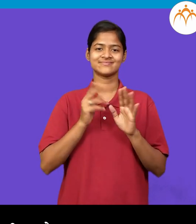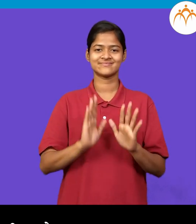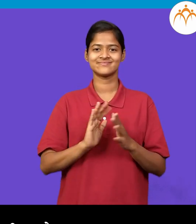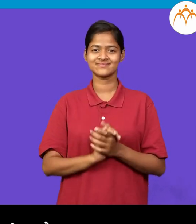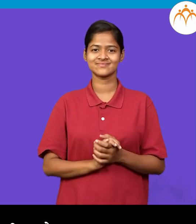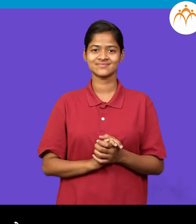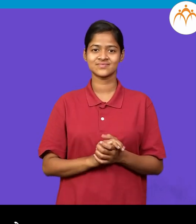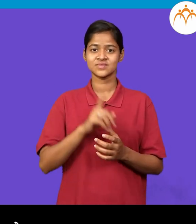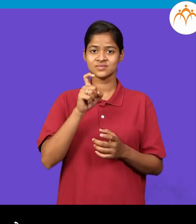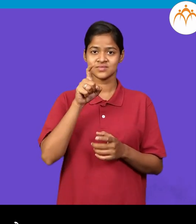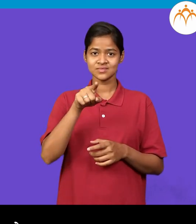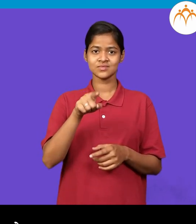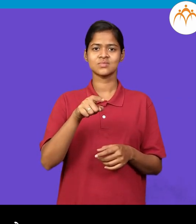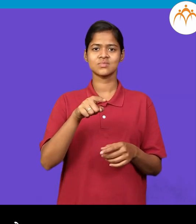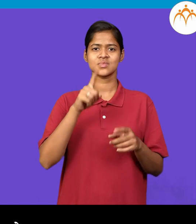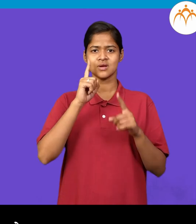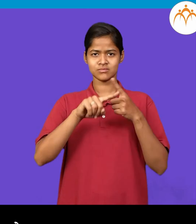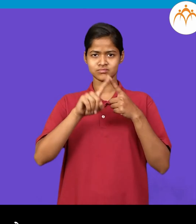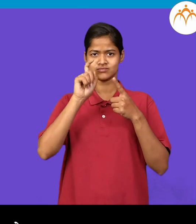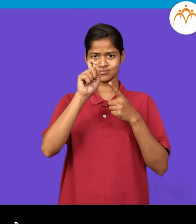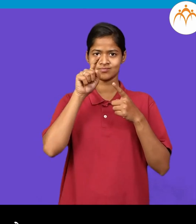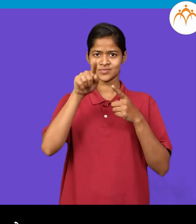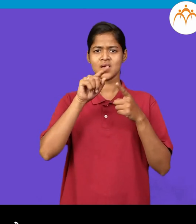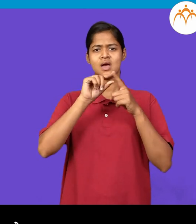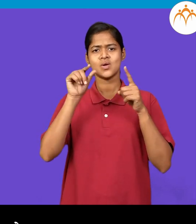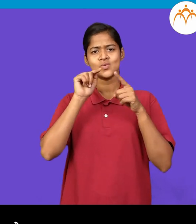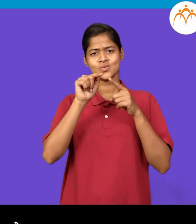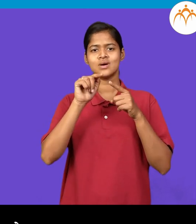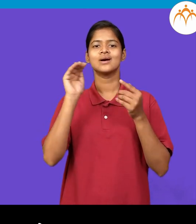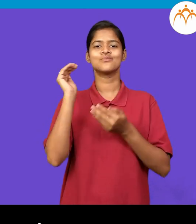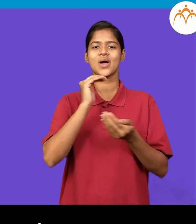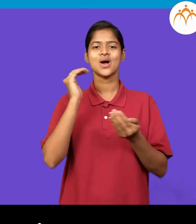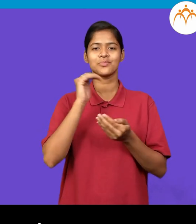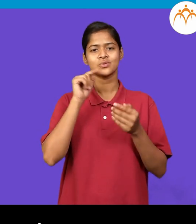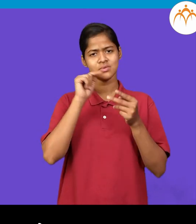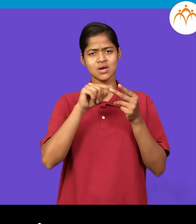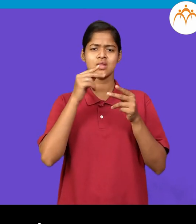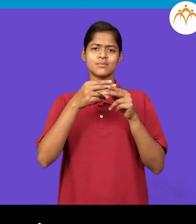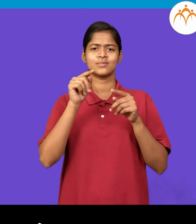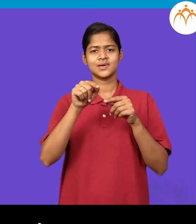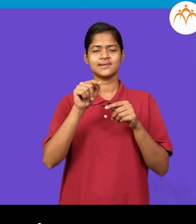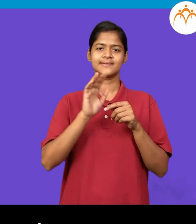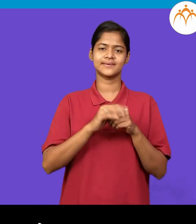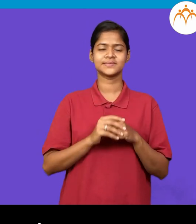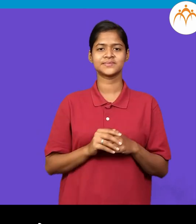इशा हे नामा हें। बाहुली हे सुधा नामा